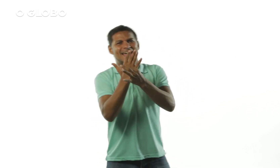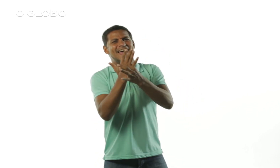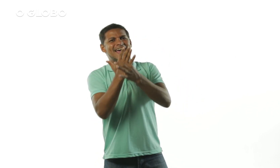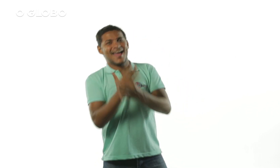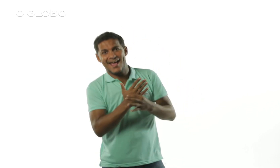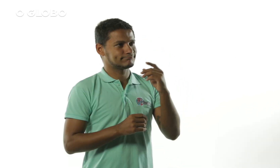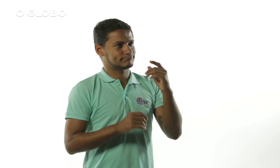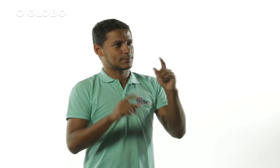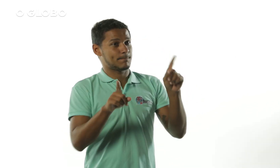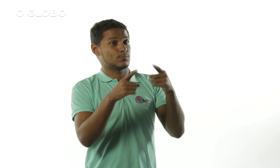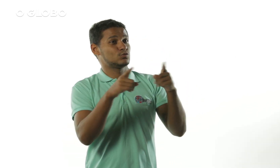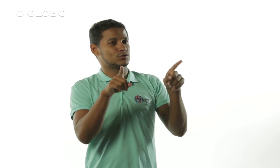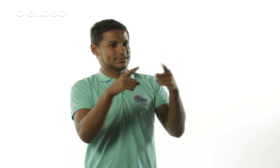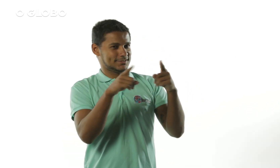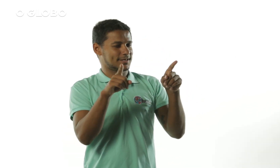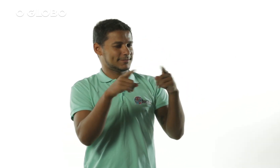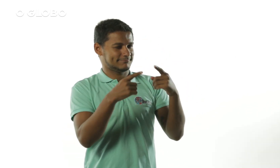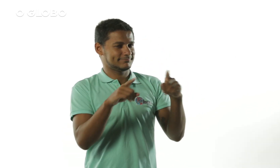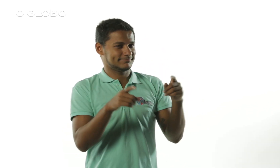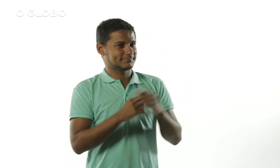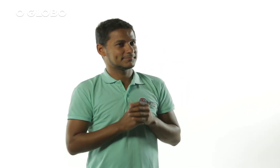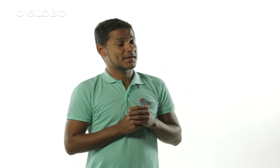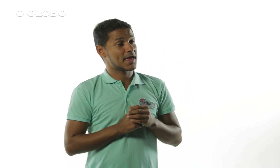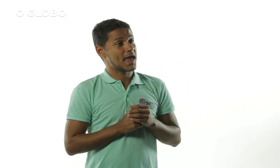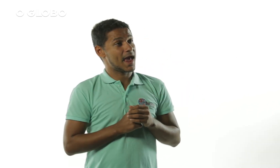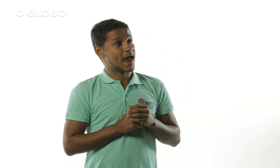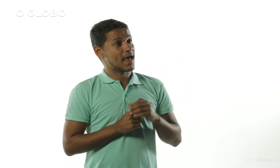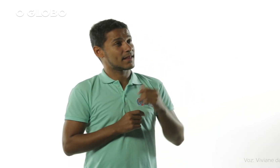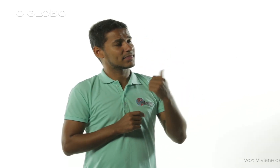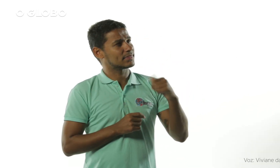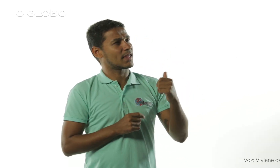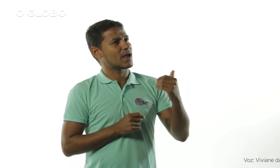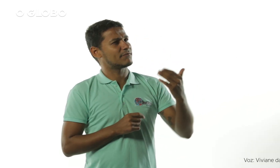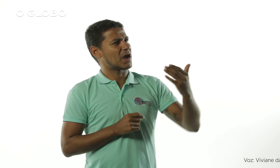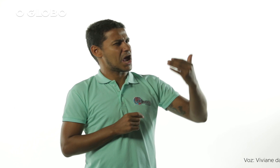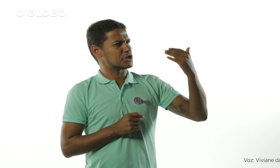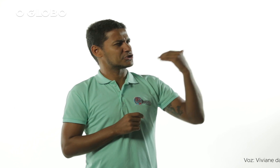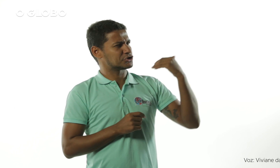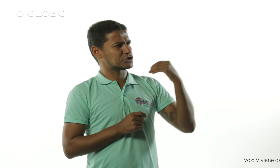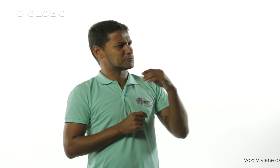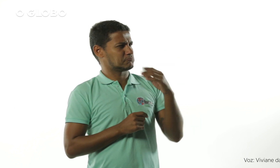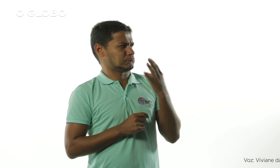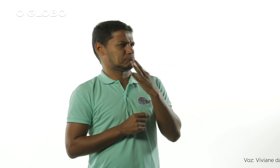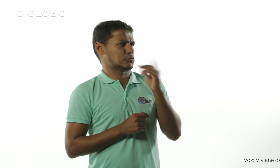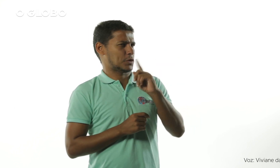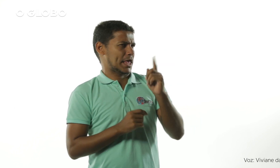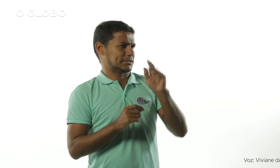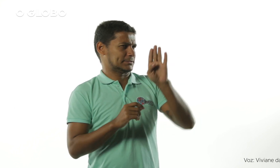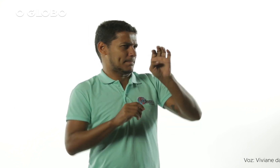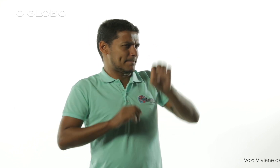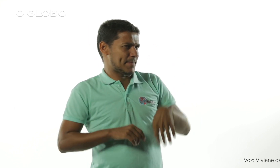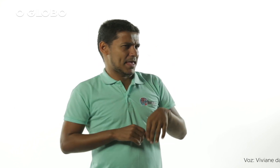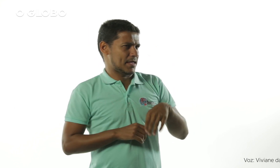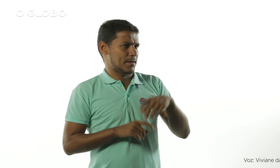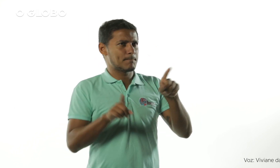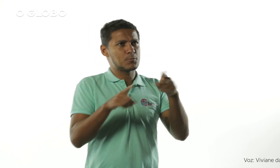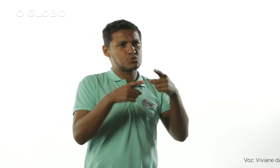O Samba da Mangueira A música do Samba da Mangueira Antes eu não conhecia bem